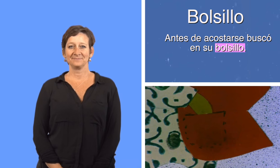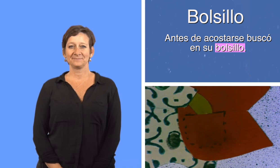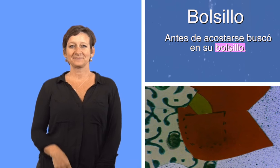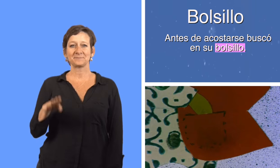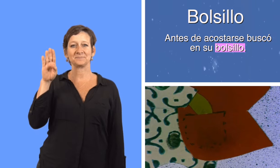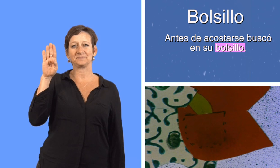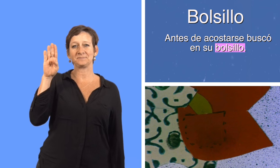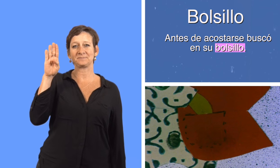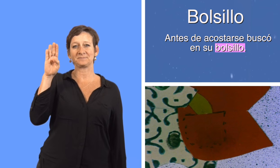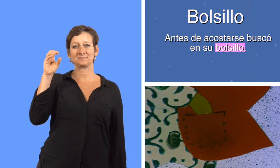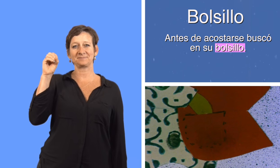holcillo